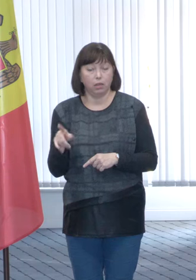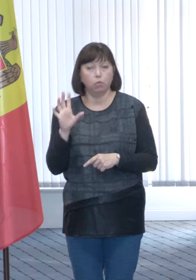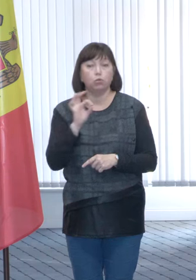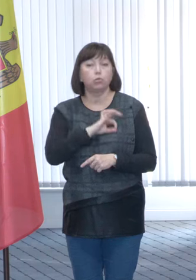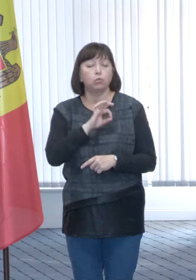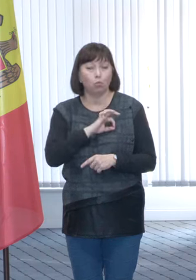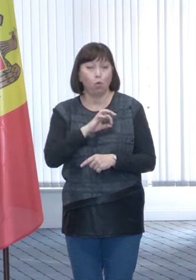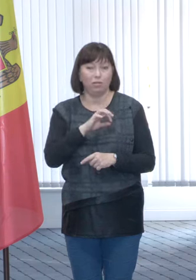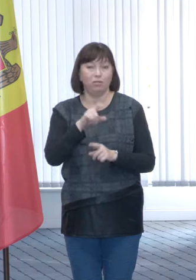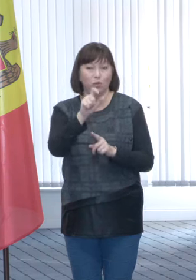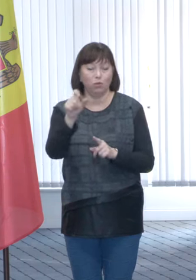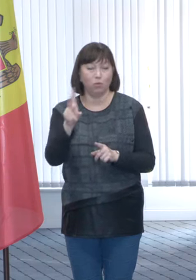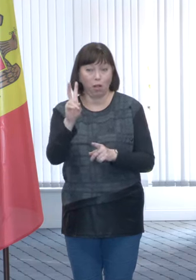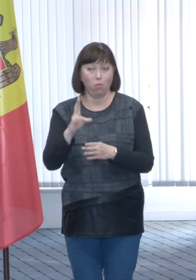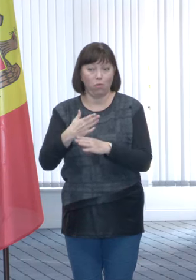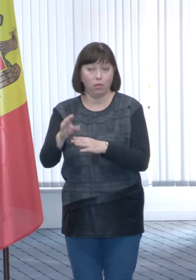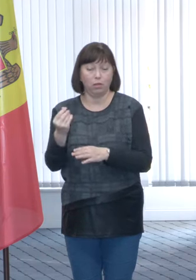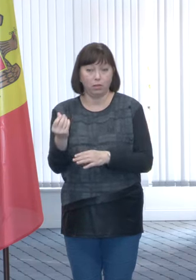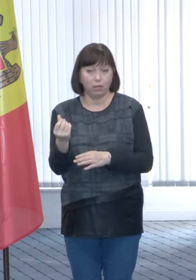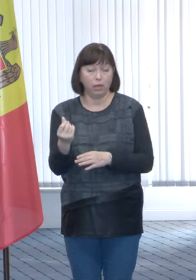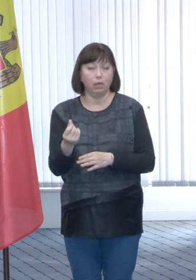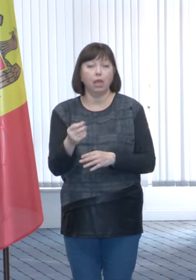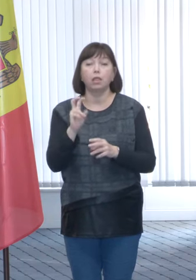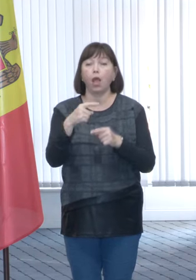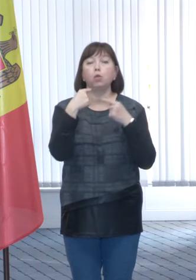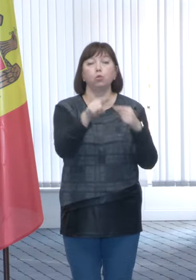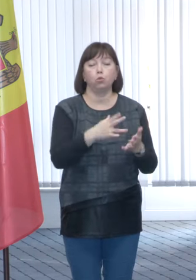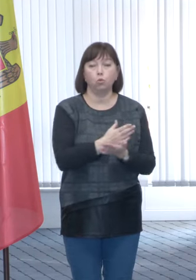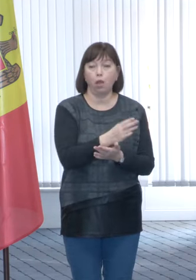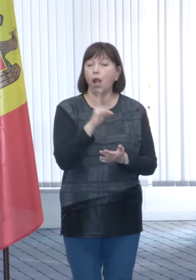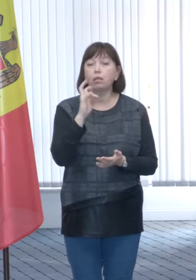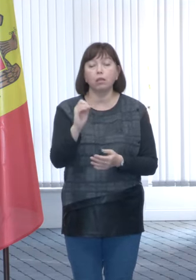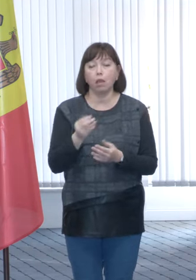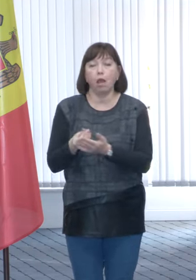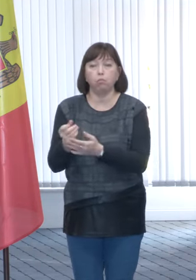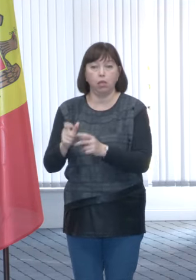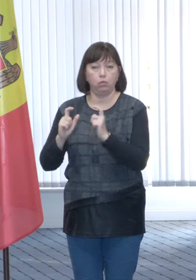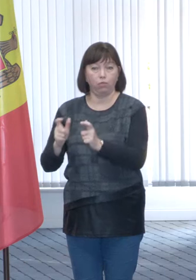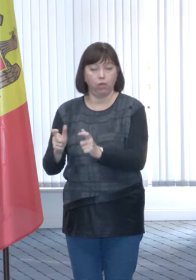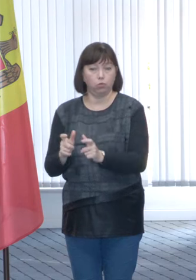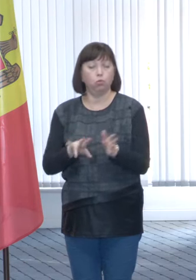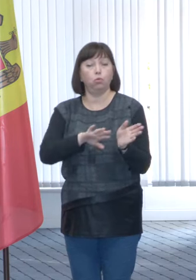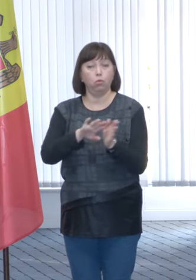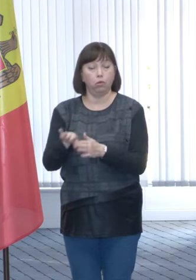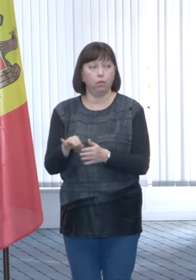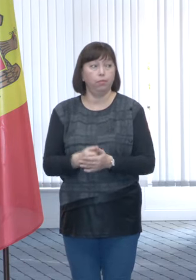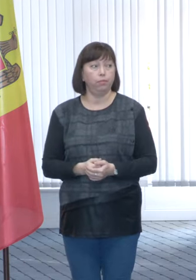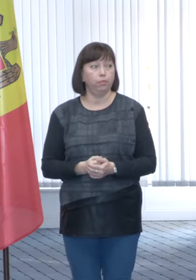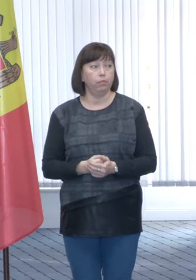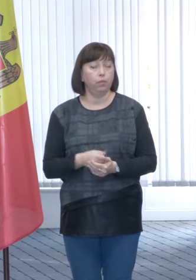utilizate pentru persoana care îi se acordă compensațiile pentru altceva și nu pentru o achitare a facturii. Și